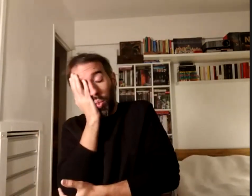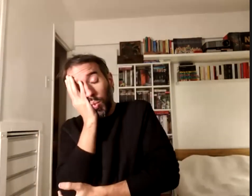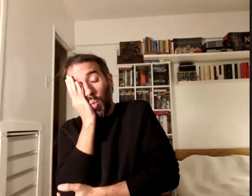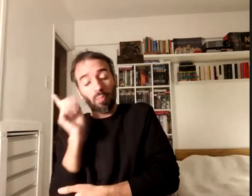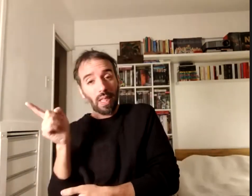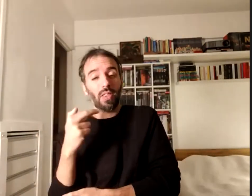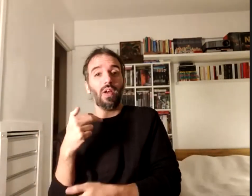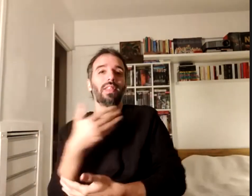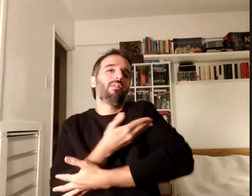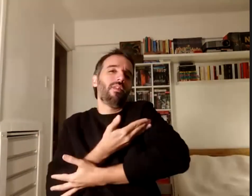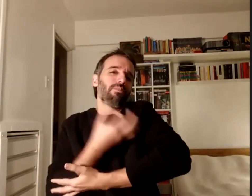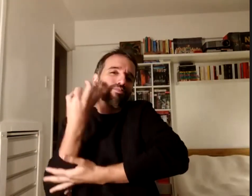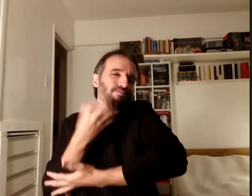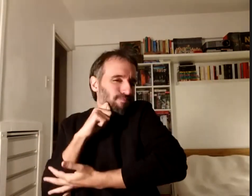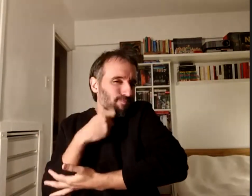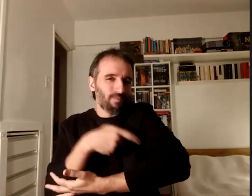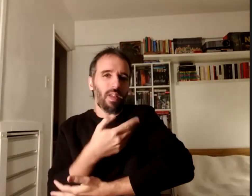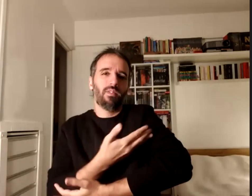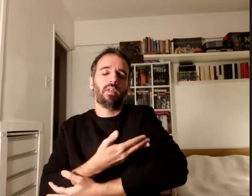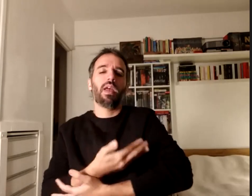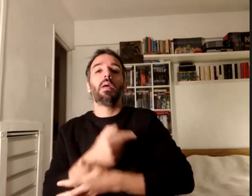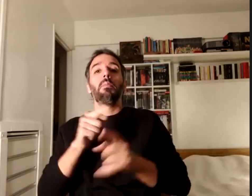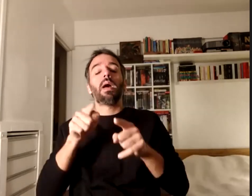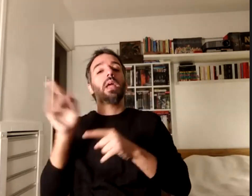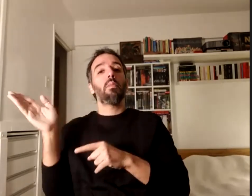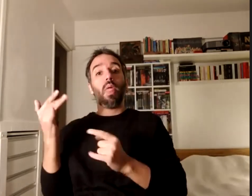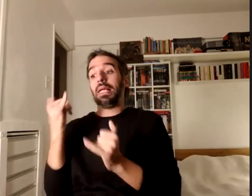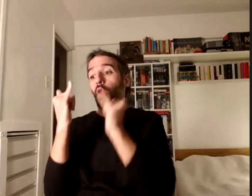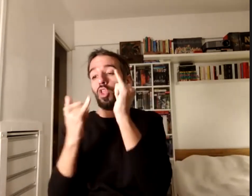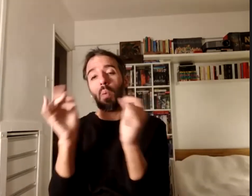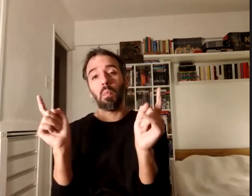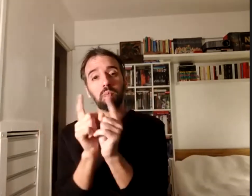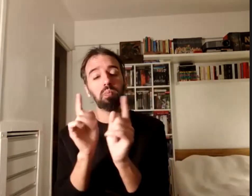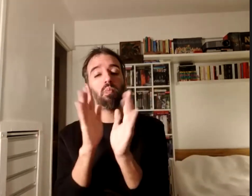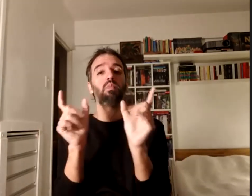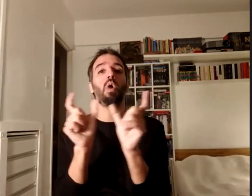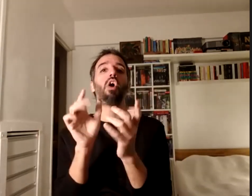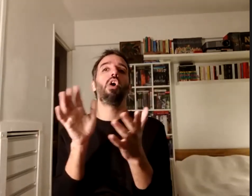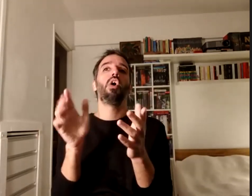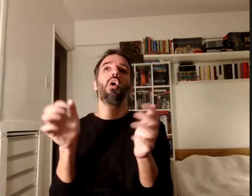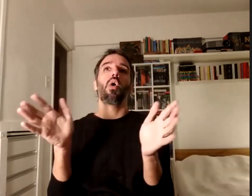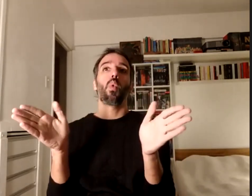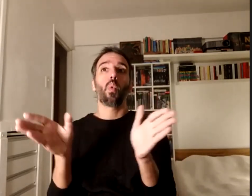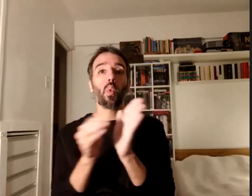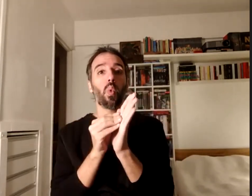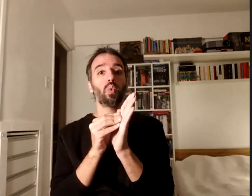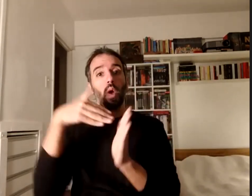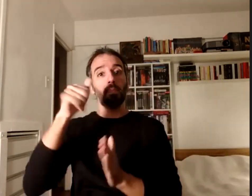hermoso para para que ella pueda contarnos un poco junto a María José Campero que es